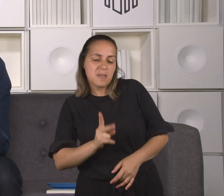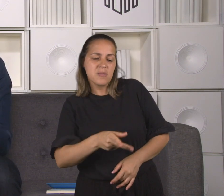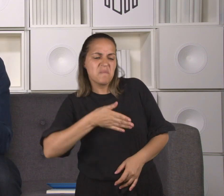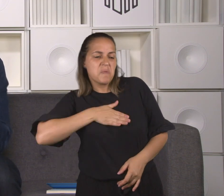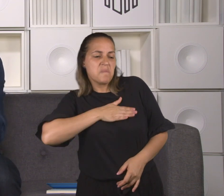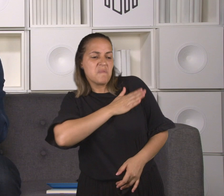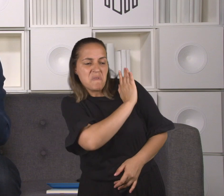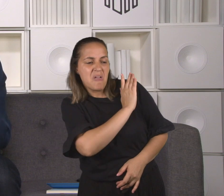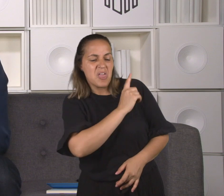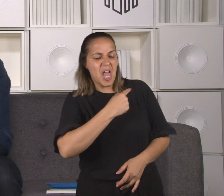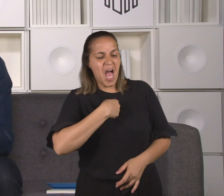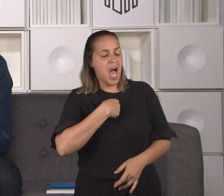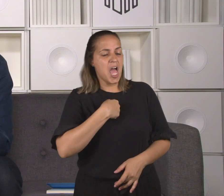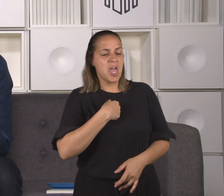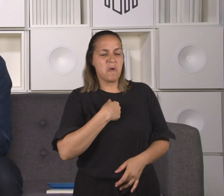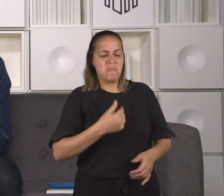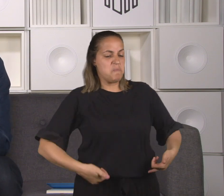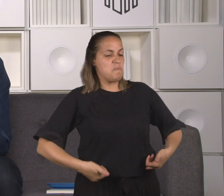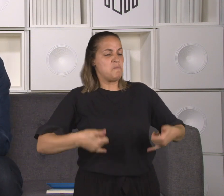estarem na sua mesa?